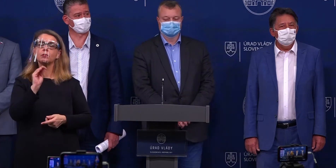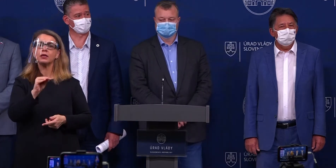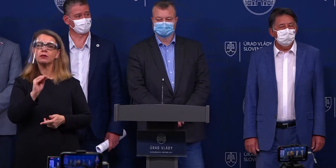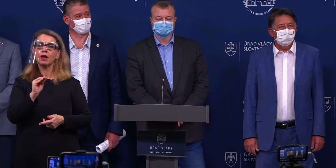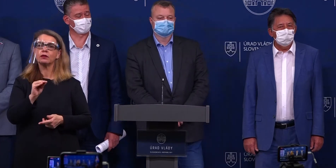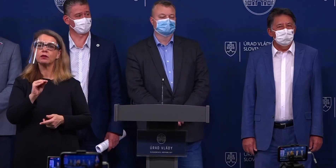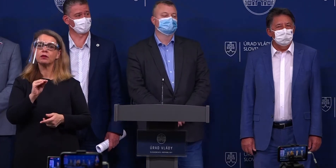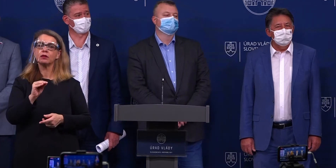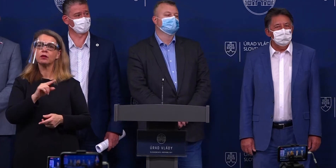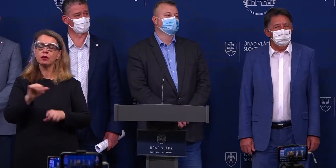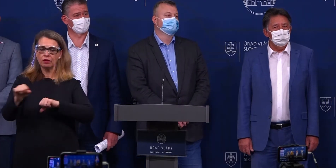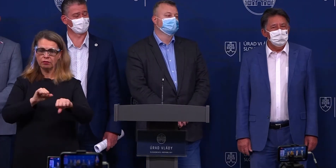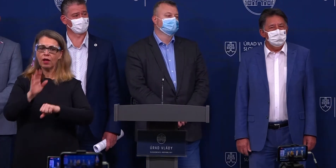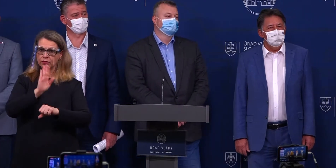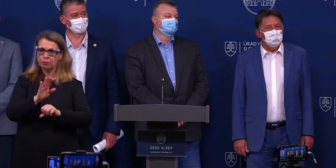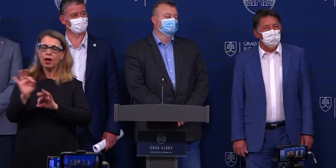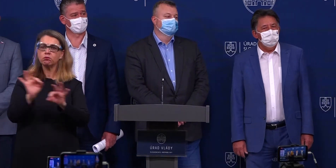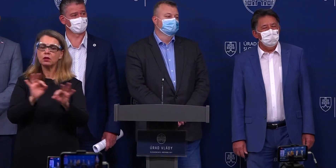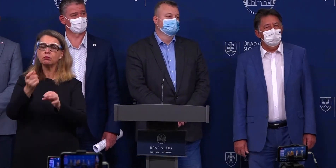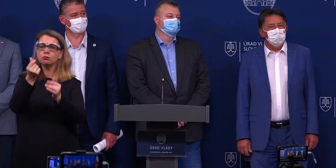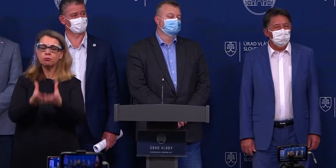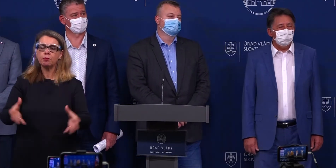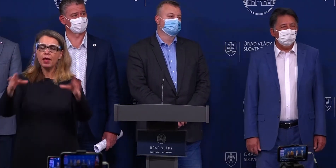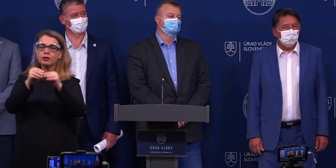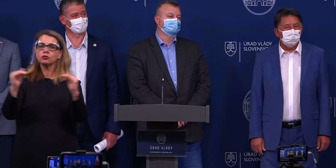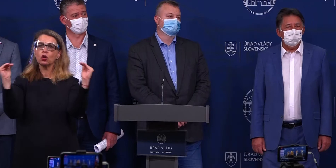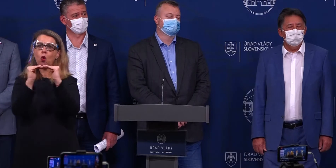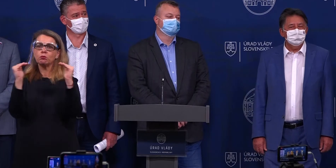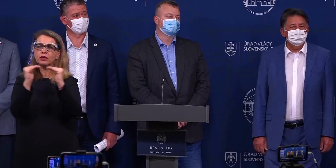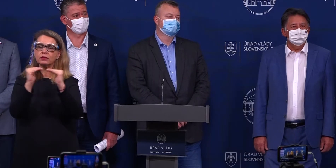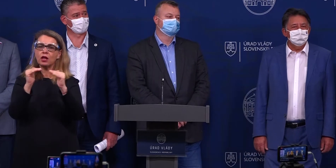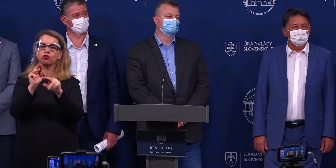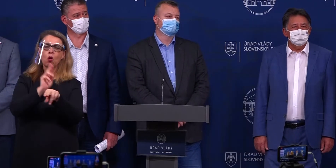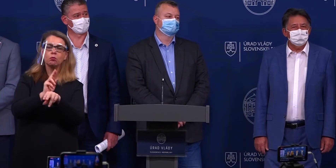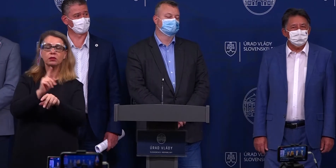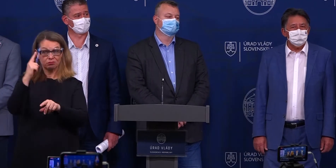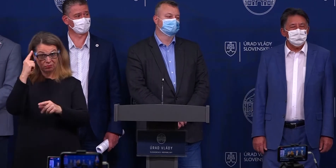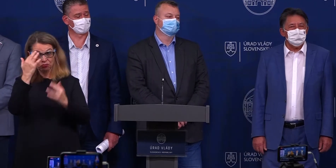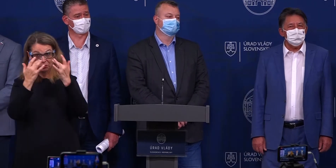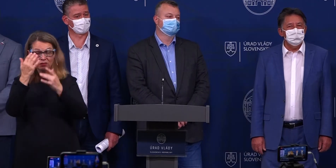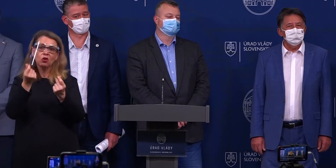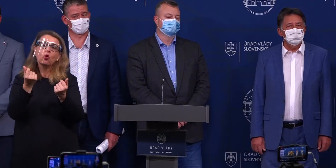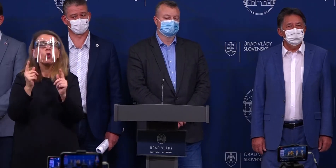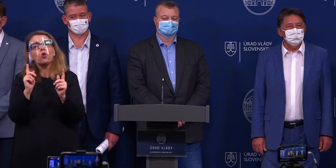či má vláda nejakým spôsobom pripravaný balík peniazy na kompenzačné opetrenie. Či máte predstavu, koľko to bude stáť a pod.